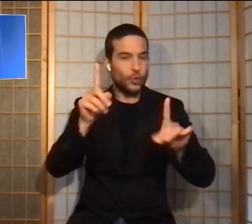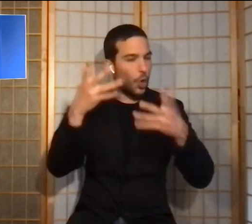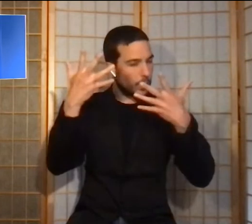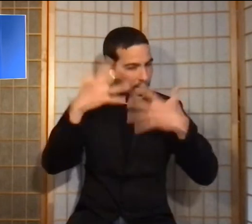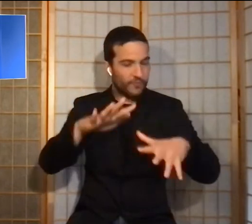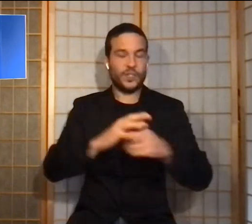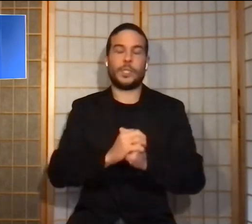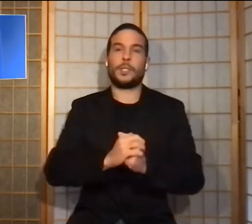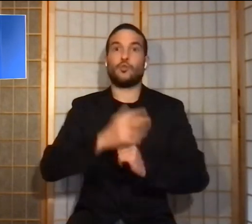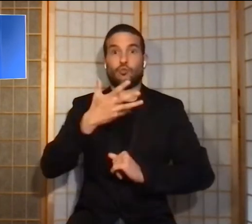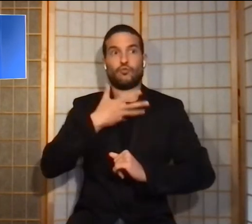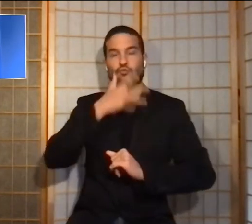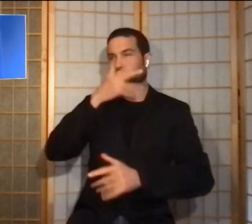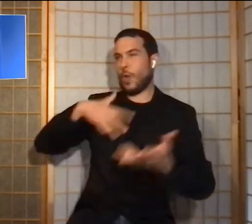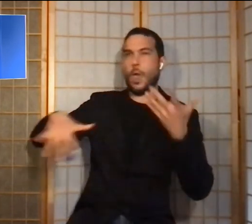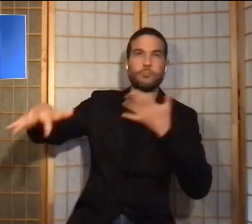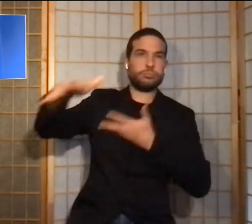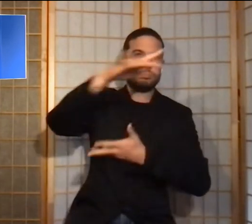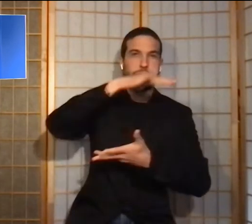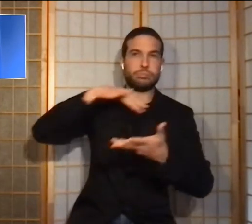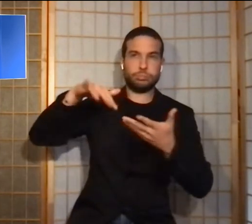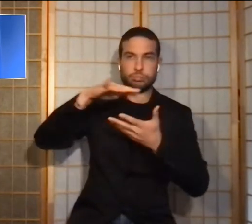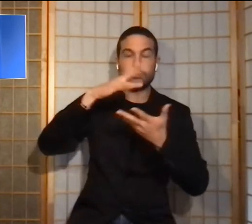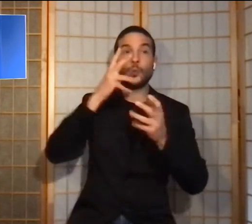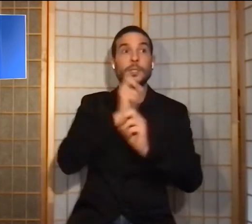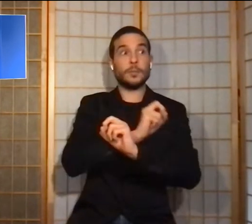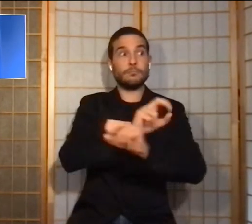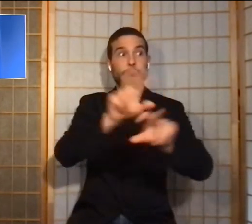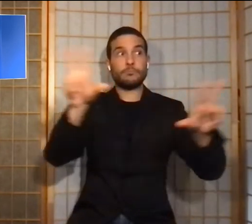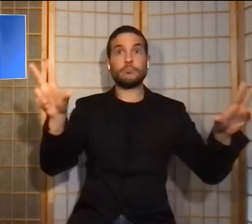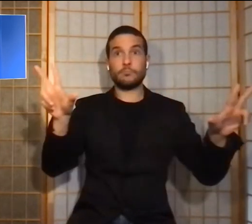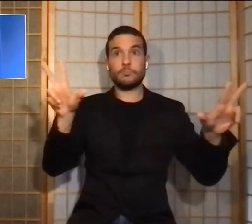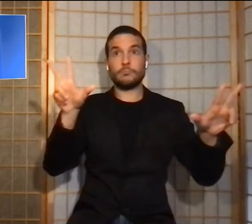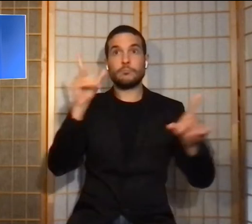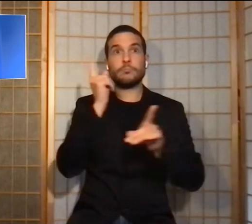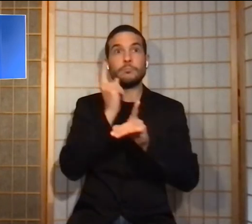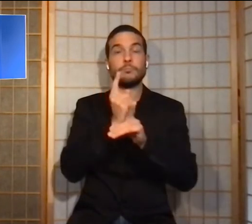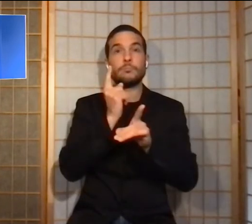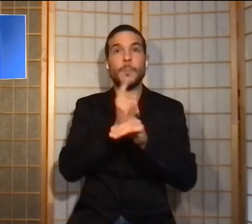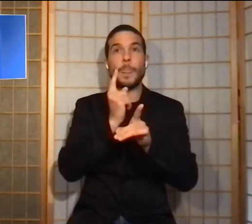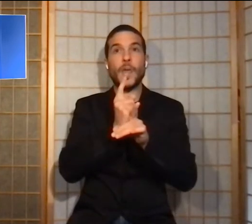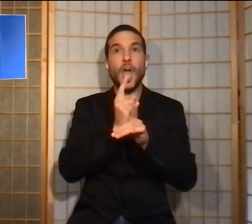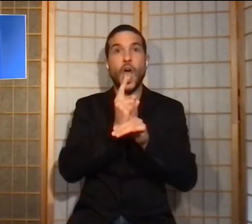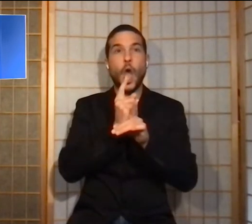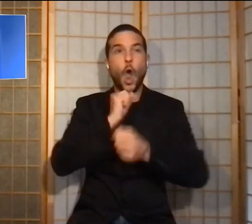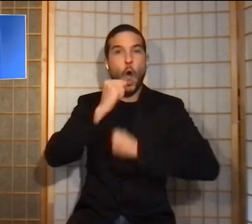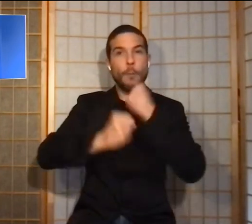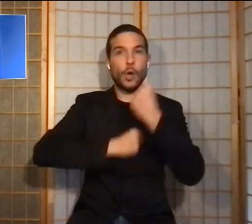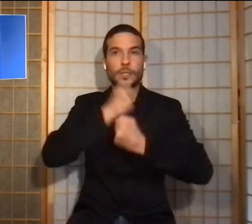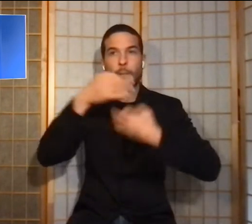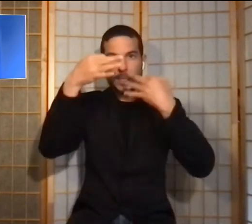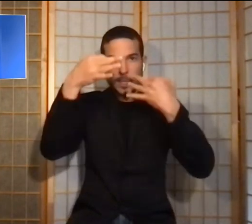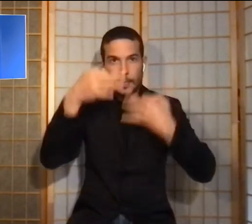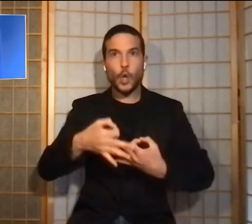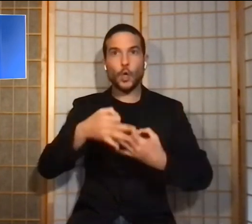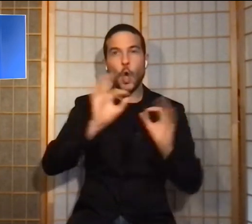noi e quindi l'appello è ad avere comportamenti rigorosi per garantire di arrivare all'estate.